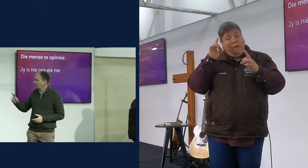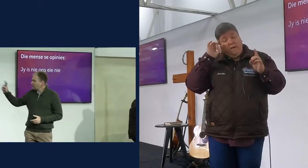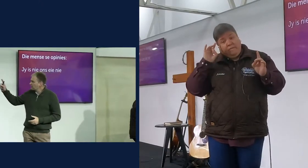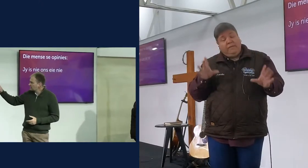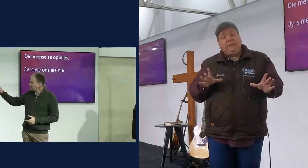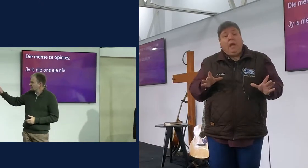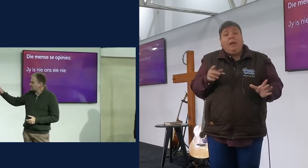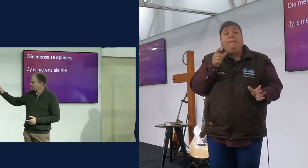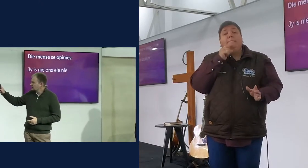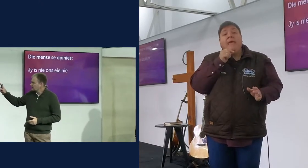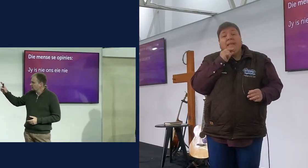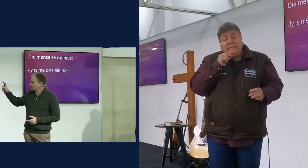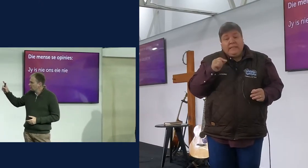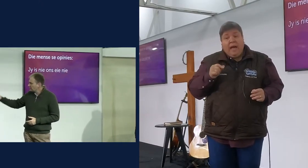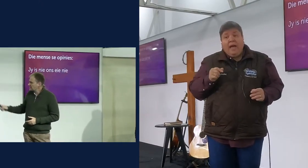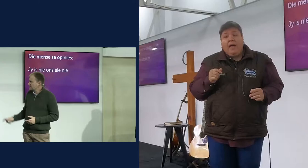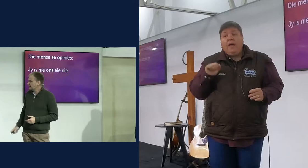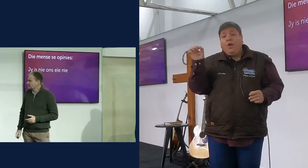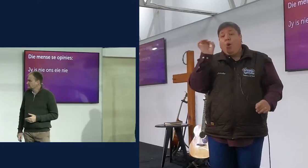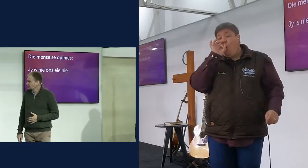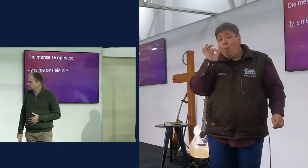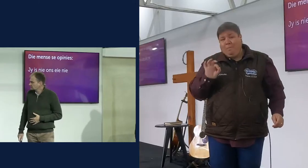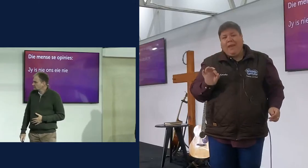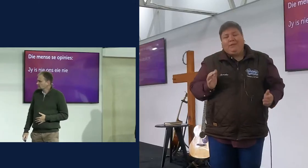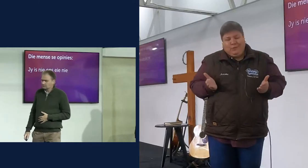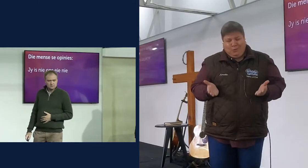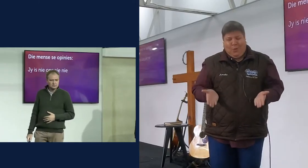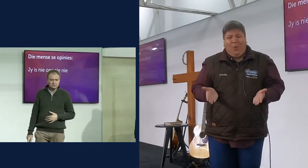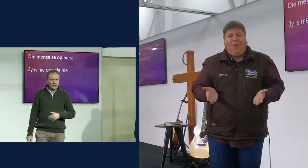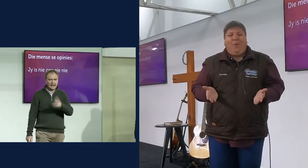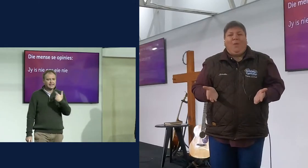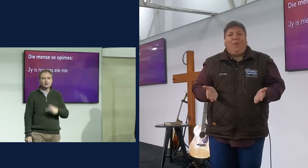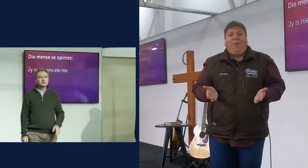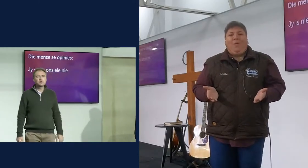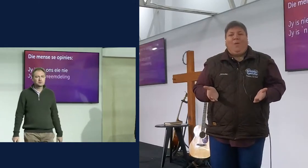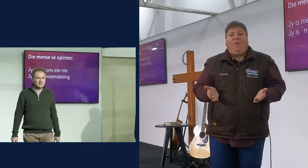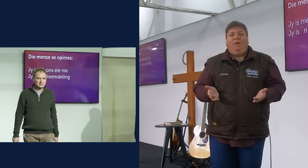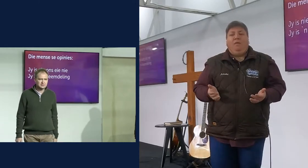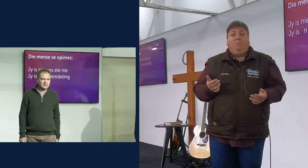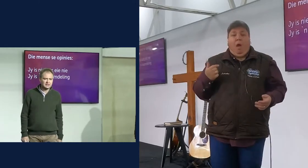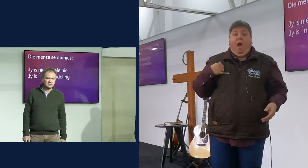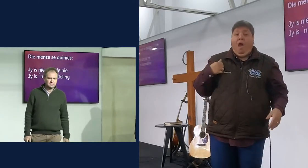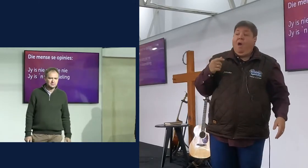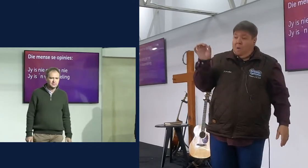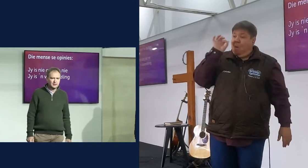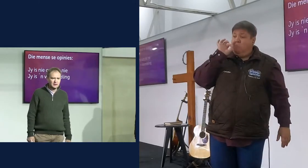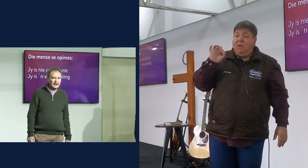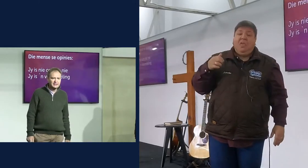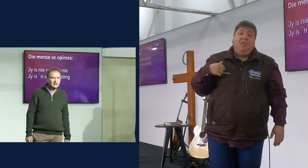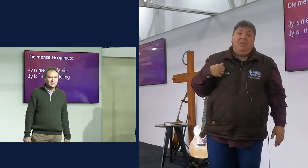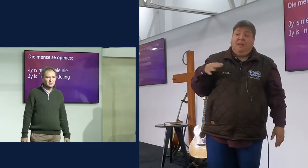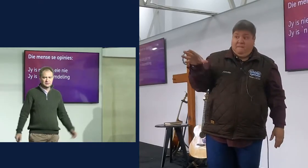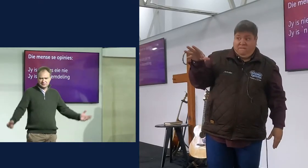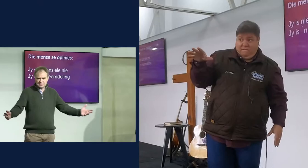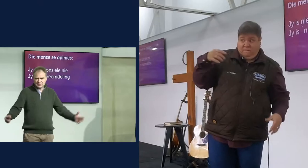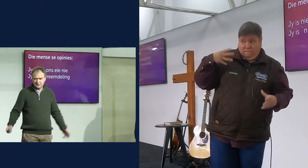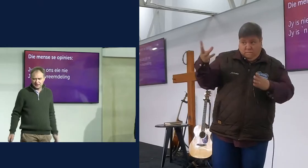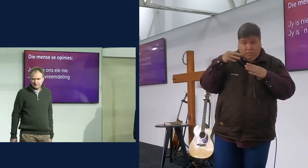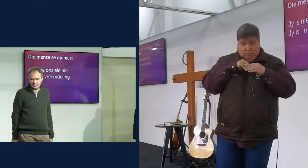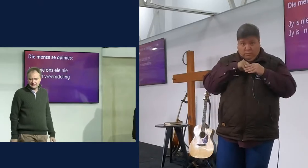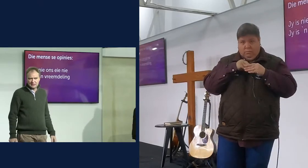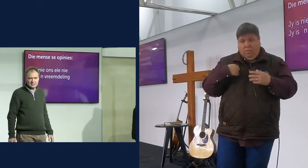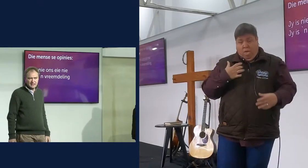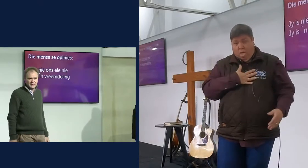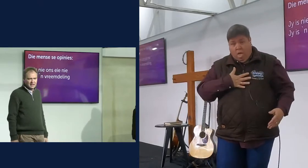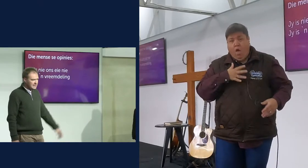dat alhoewel mense opinies het, ek en jy hoef het nie op onszelf te vat nie, ek en jy, dis wat hulle